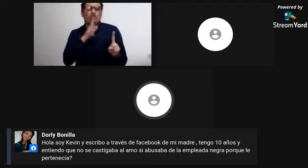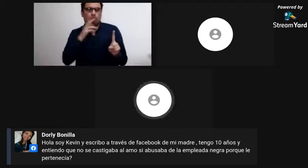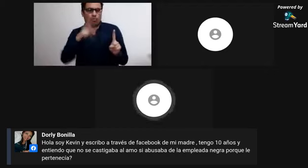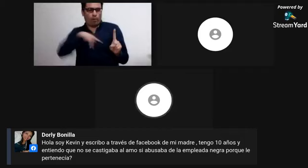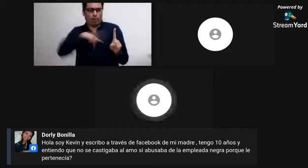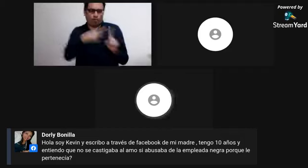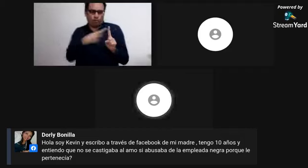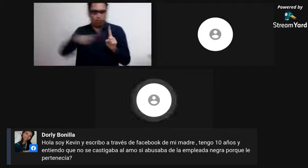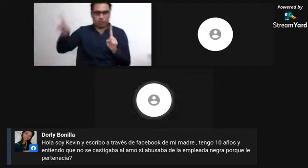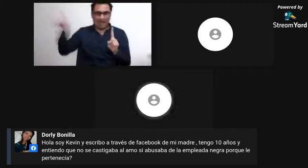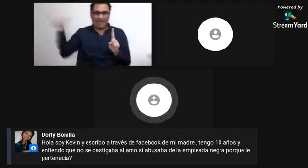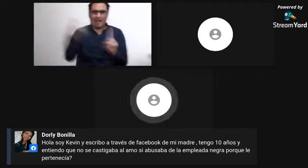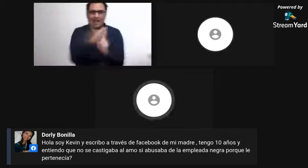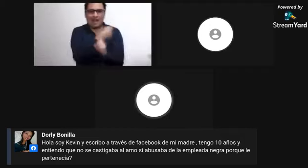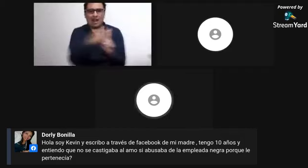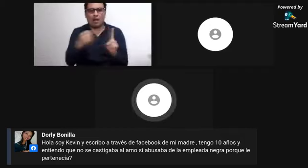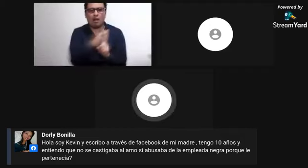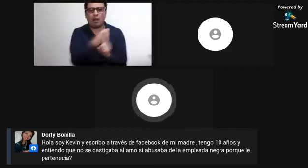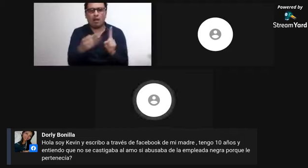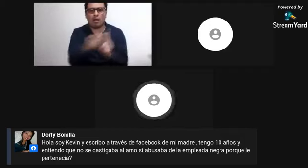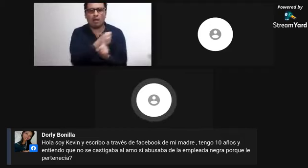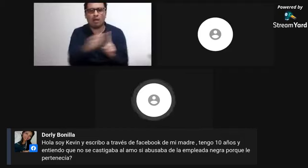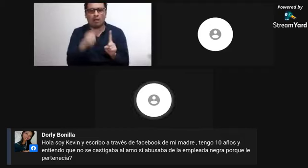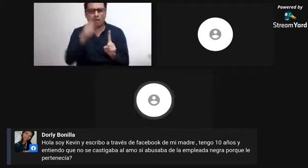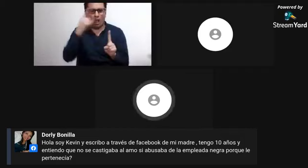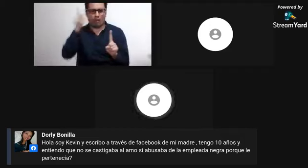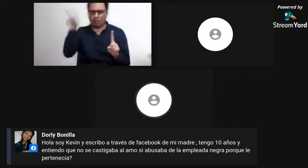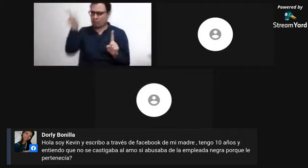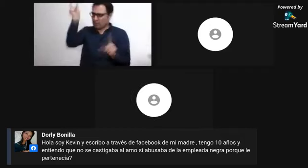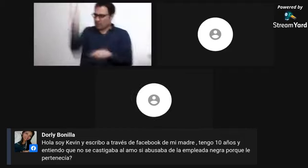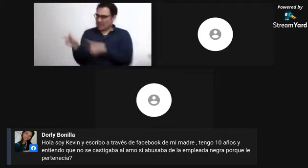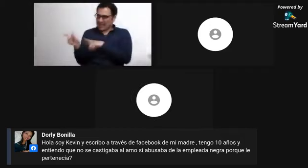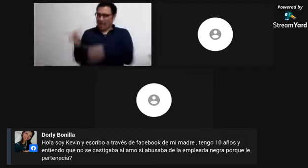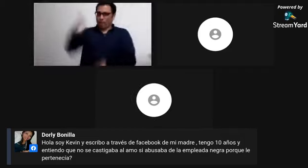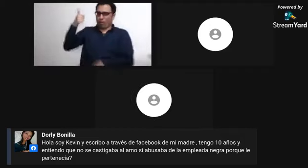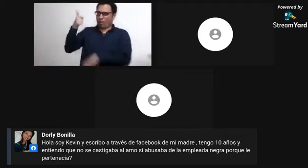porque le pertenecía, sí, era propiedad suya.